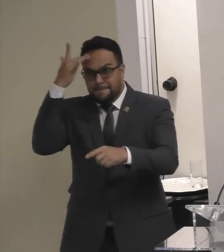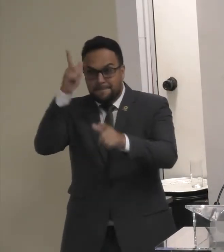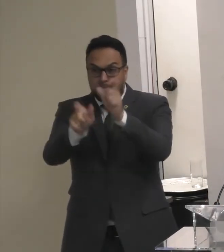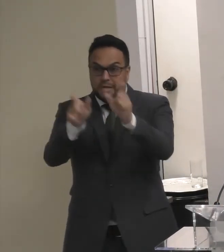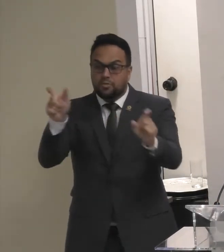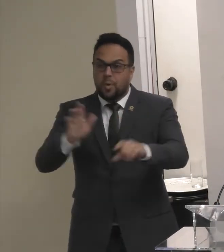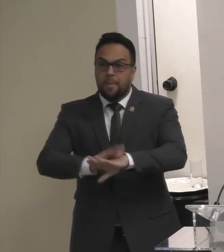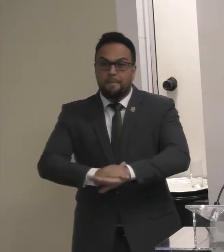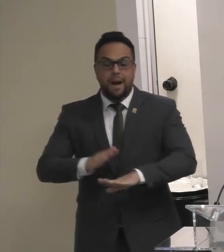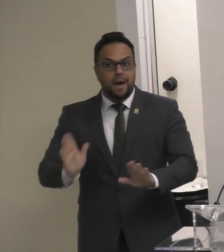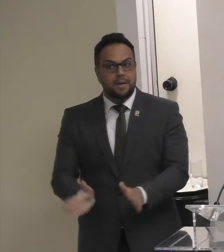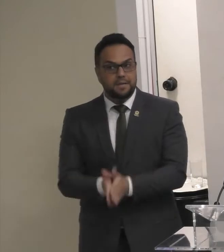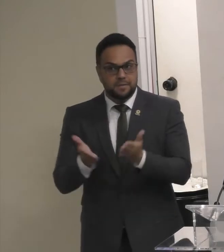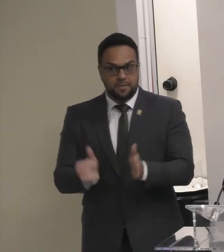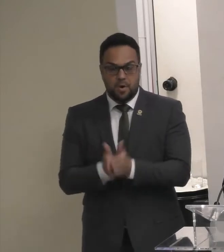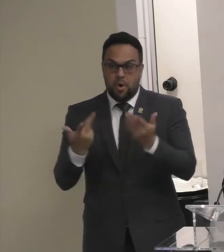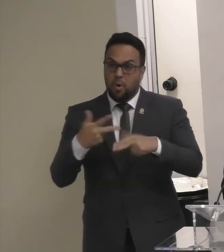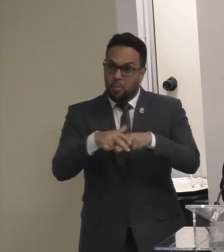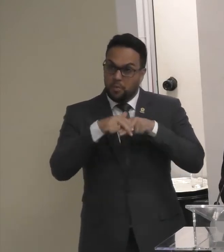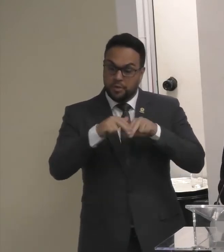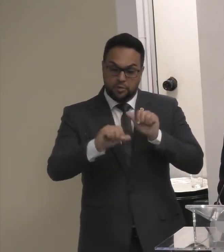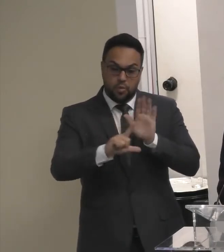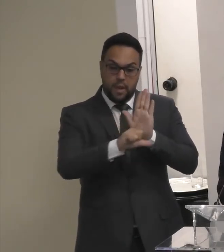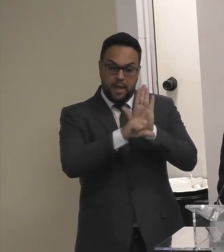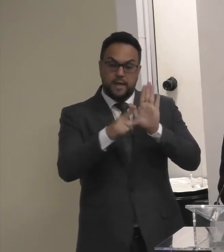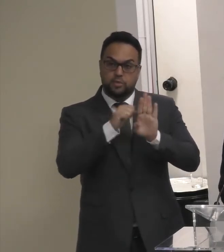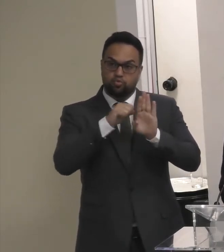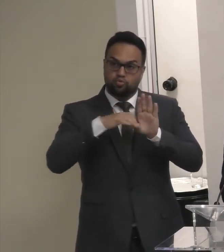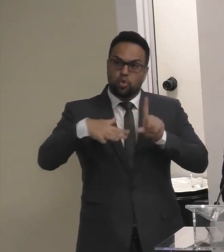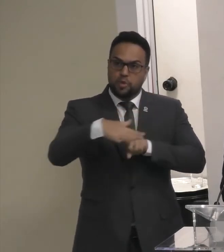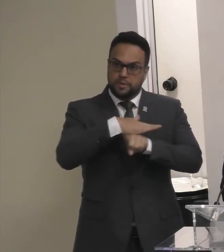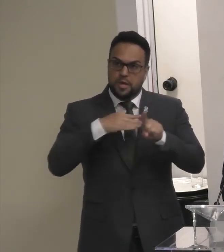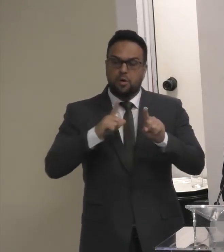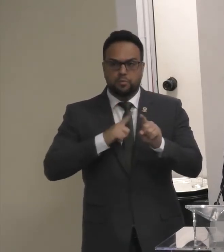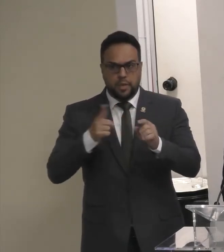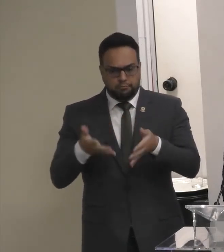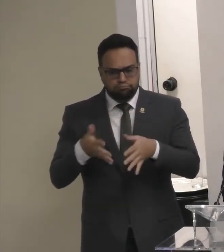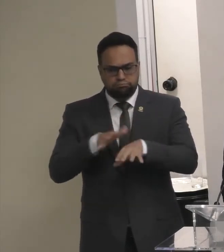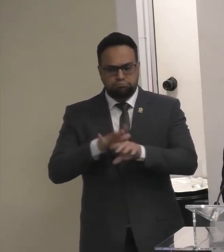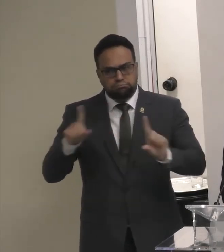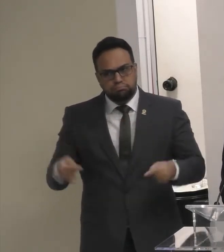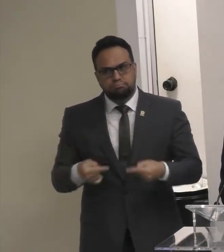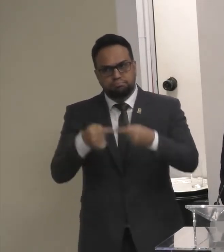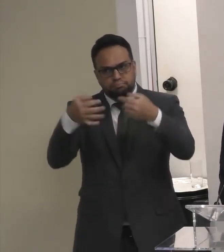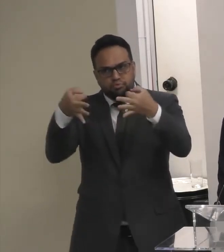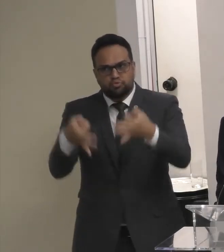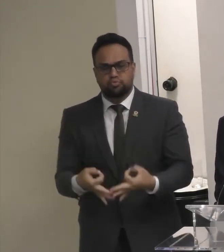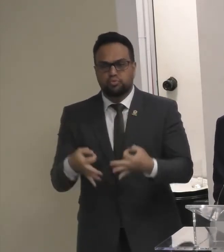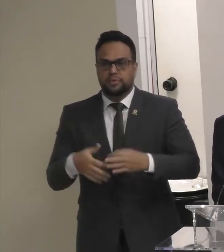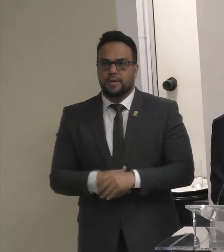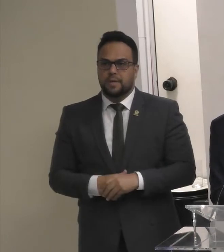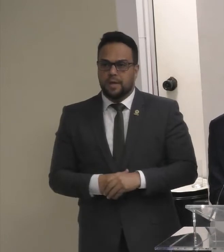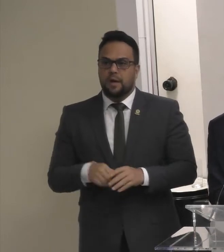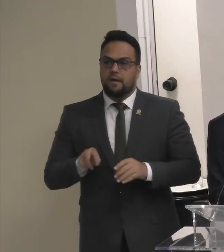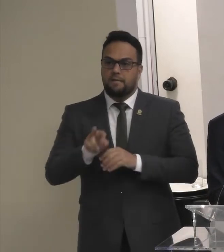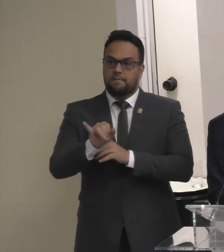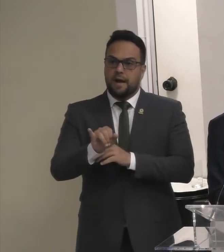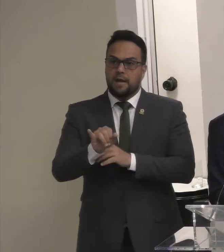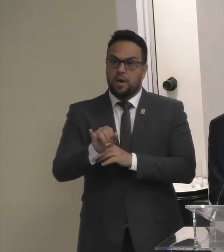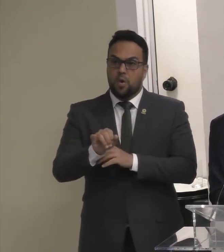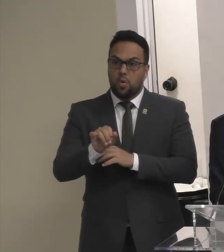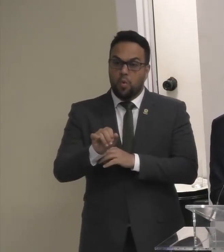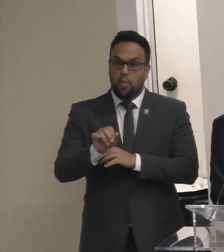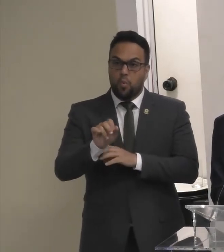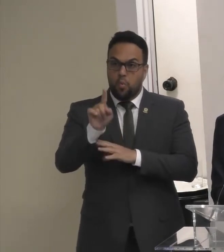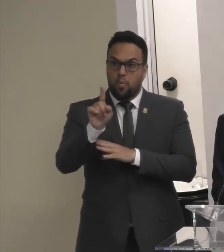Por isso Essa lei É socialmente Justa E inclusiva Pois alcançará Praticamente Um quinto Da